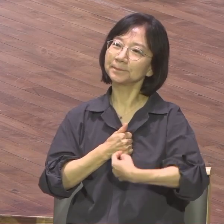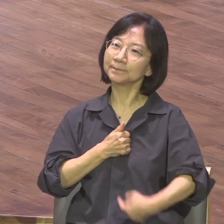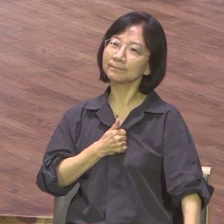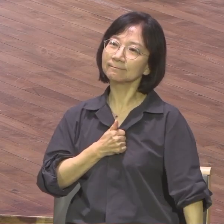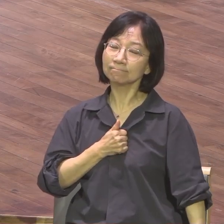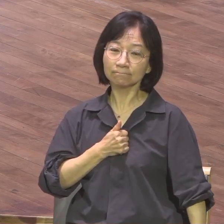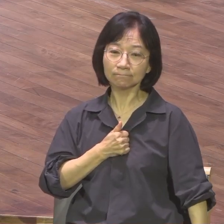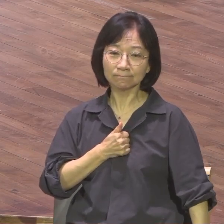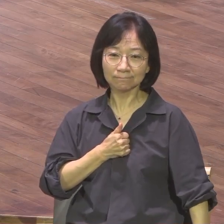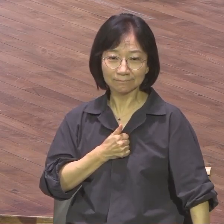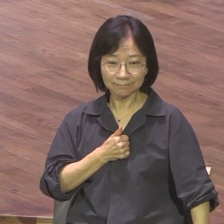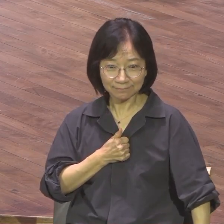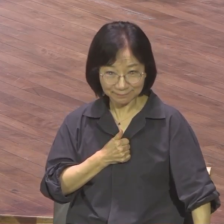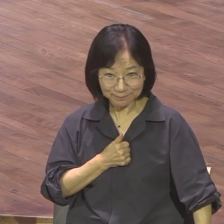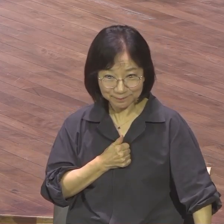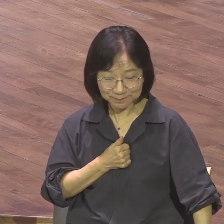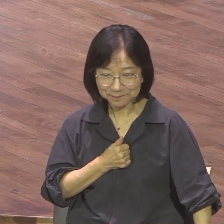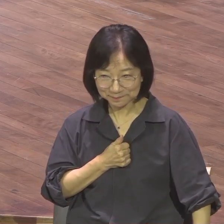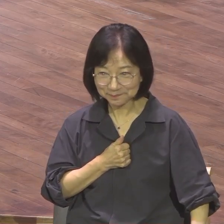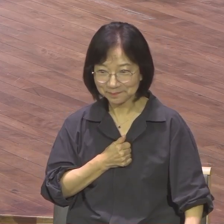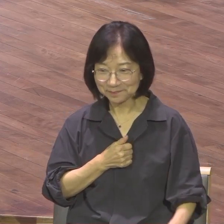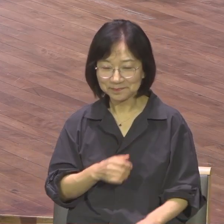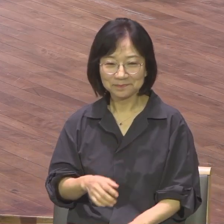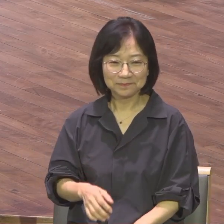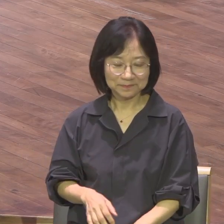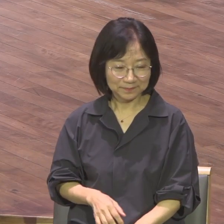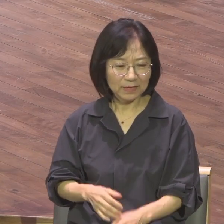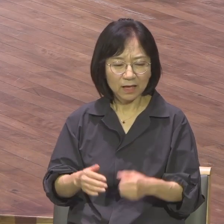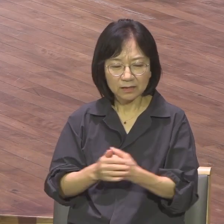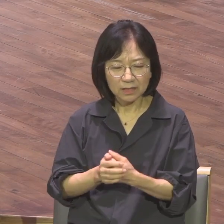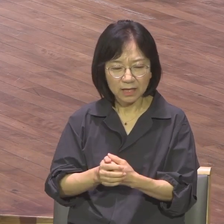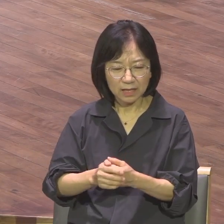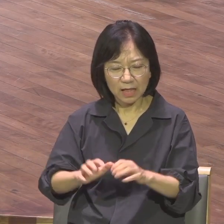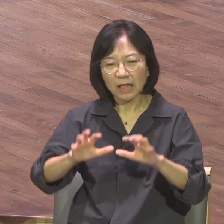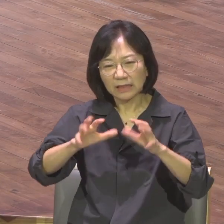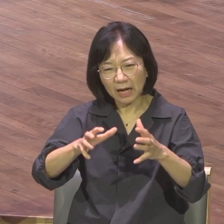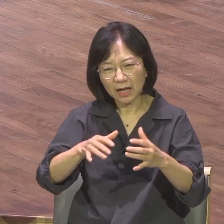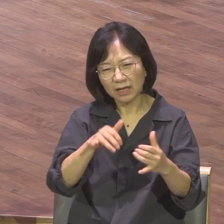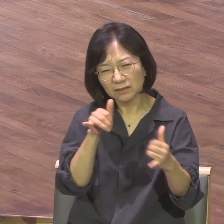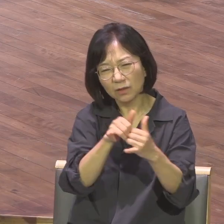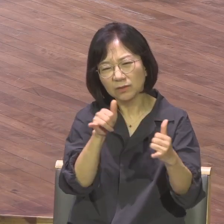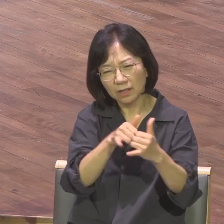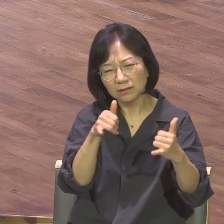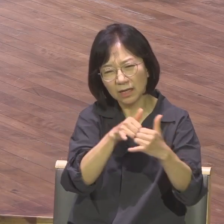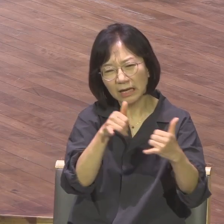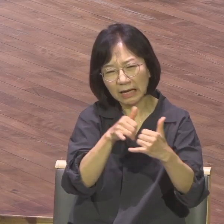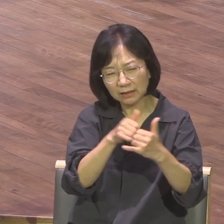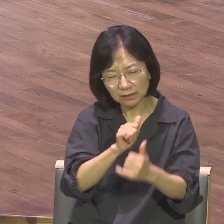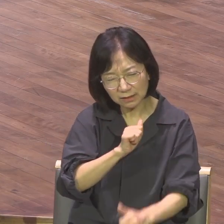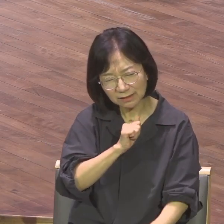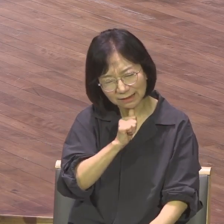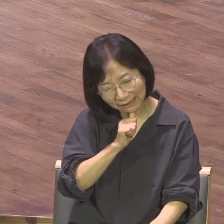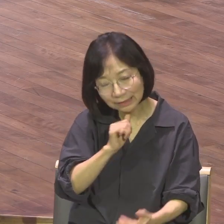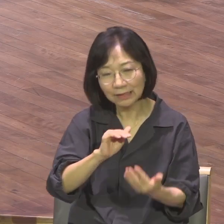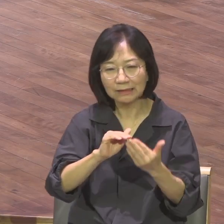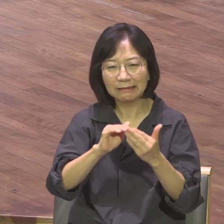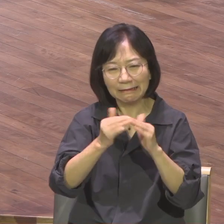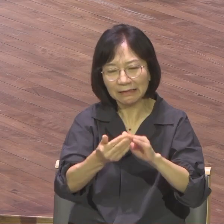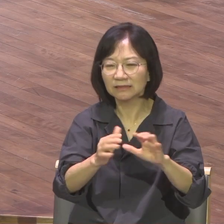그러면서 끊임없이 내전으로 소말리아보다 더 가난한 나라예요 차드라는 곳은 이